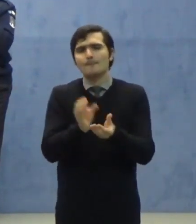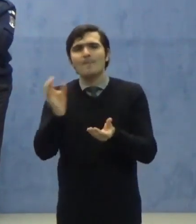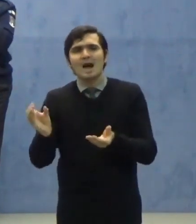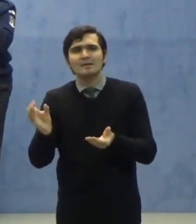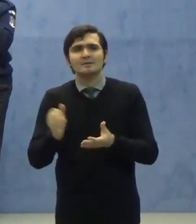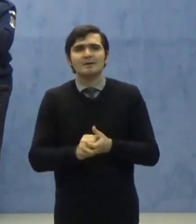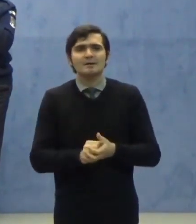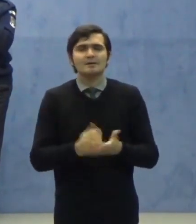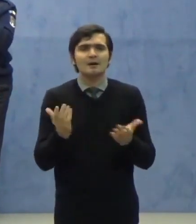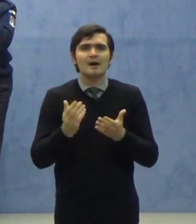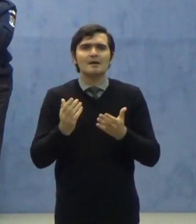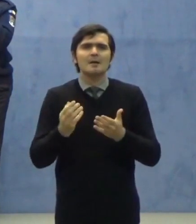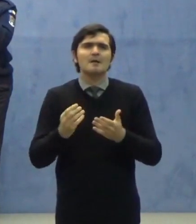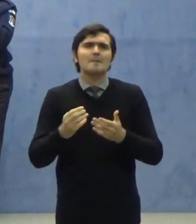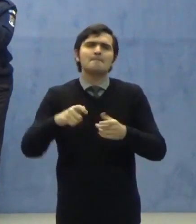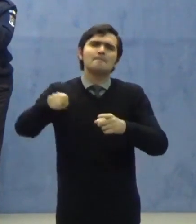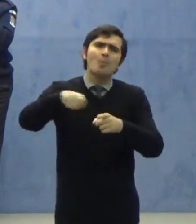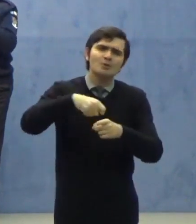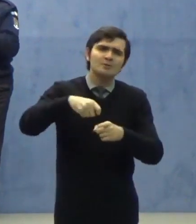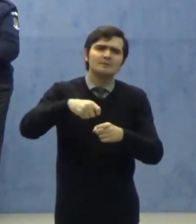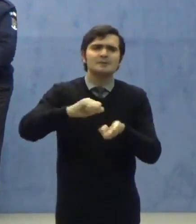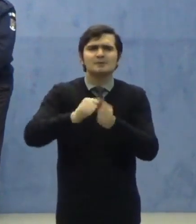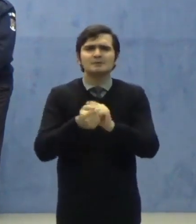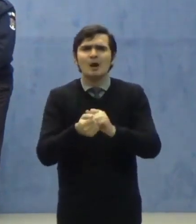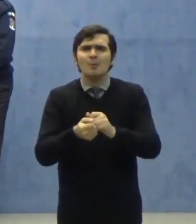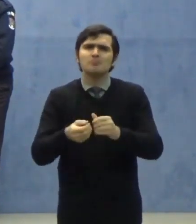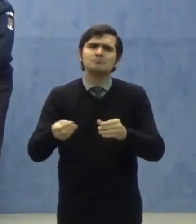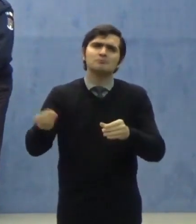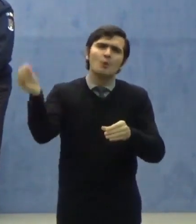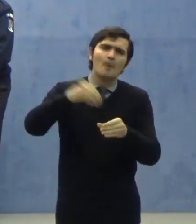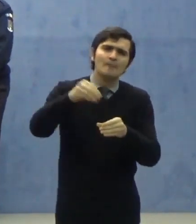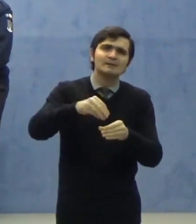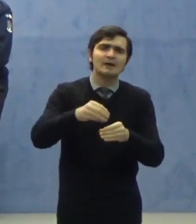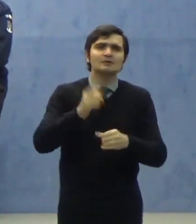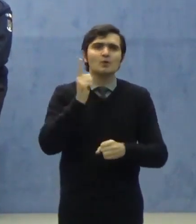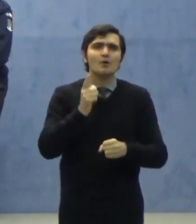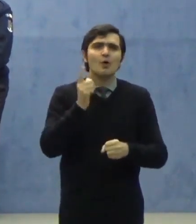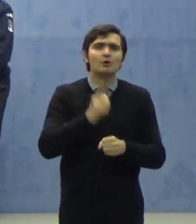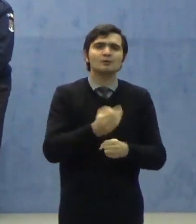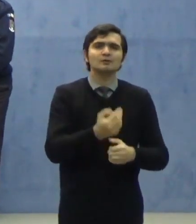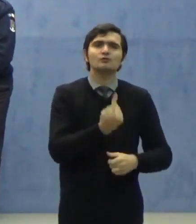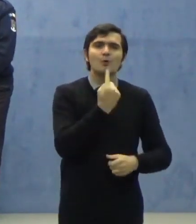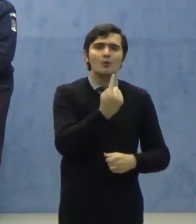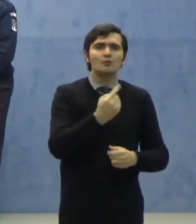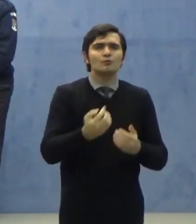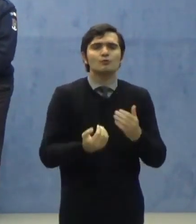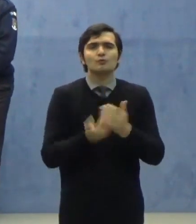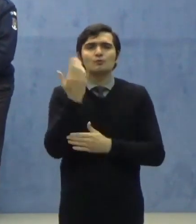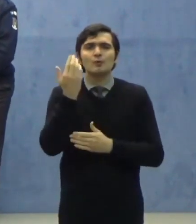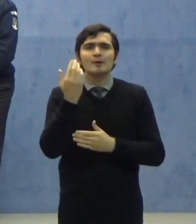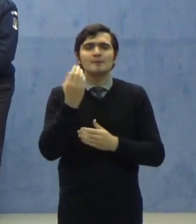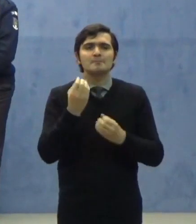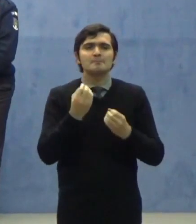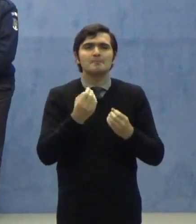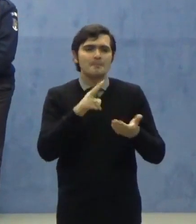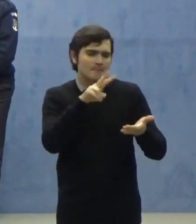upgradează, modifică sau completează ordonanța numărul 1 cu noi prevederi pentru mai multe clarificări.